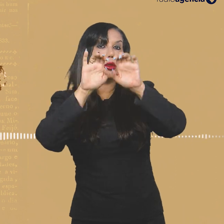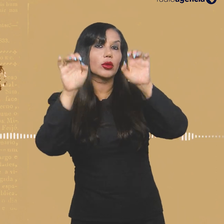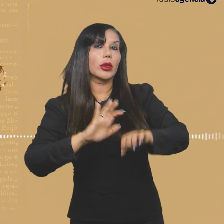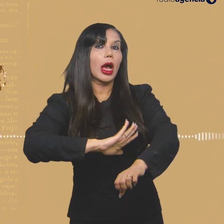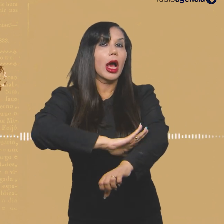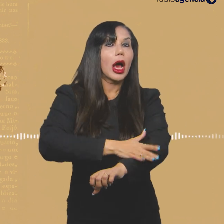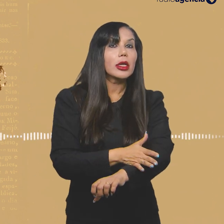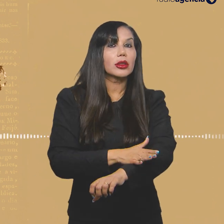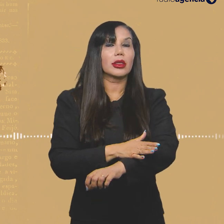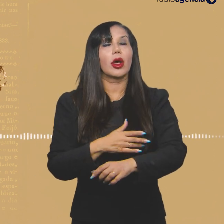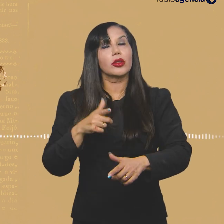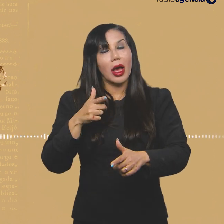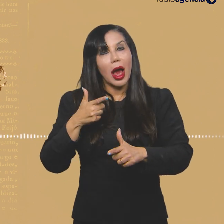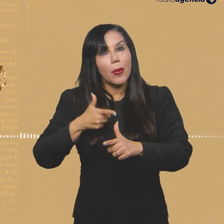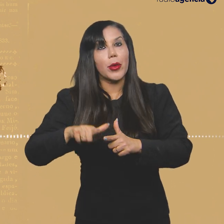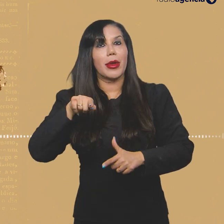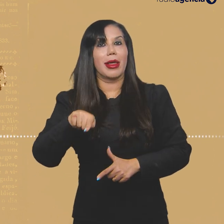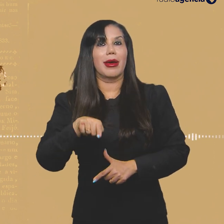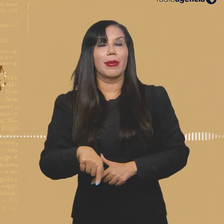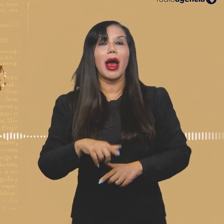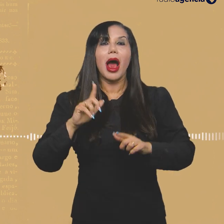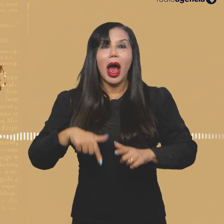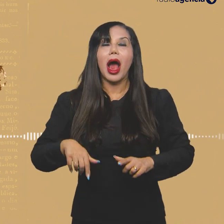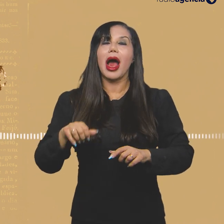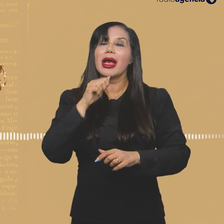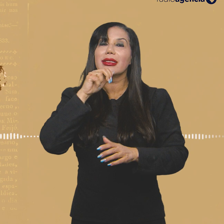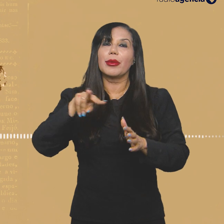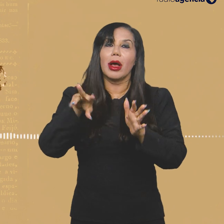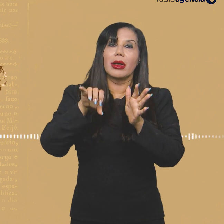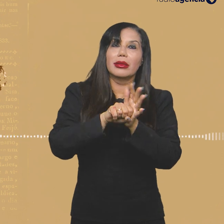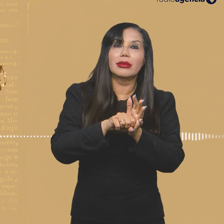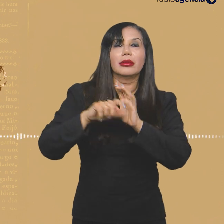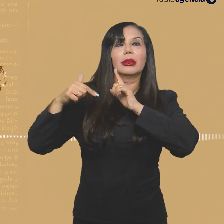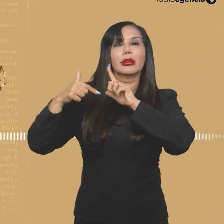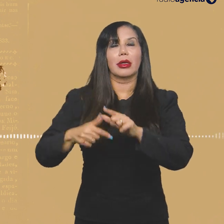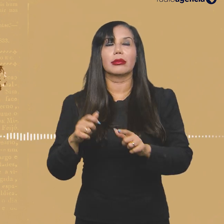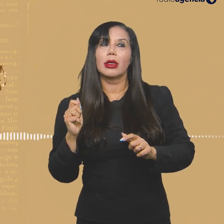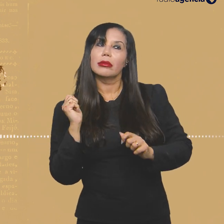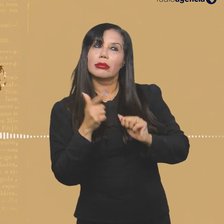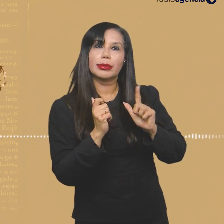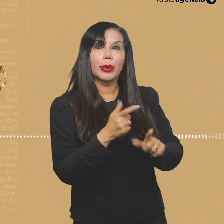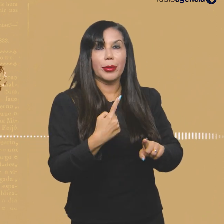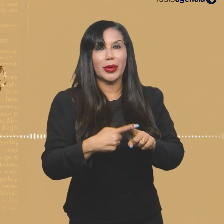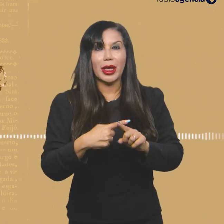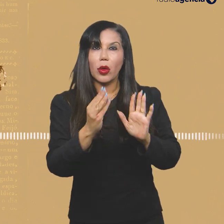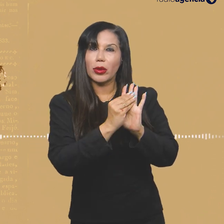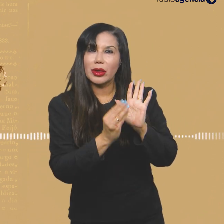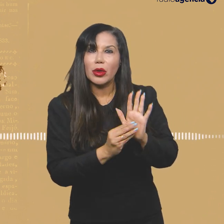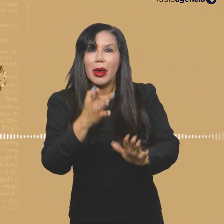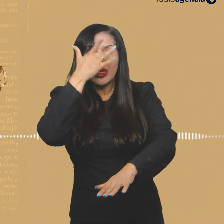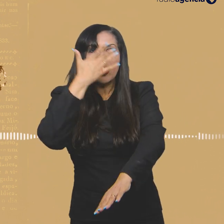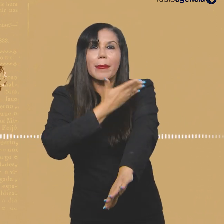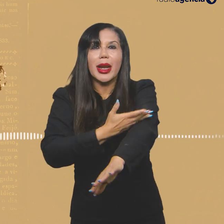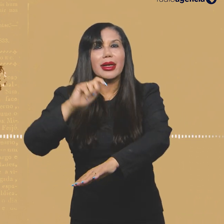das estruturas raciais que sustentam essas questões. A imprensa tradicional é criticada, já que do ponto de vista do conteúdo,